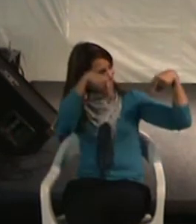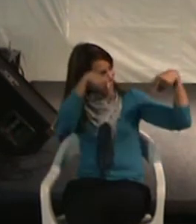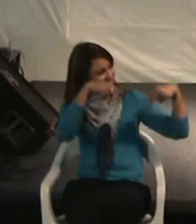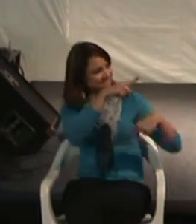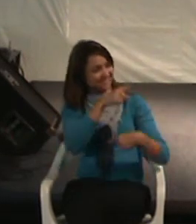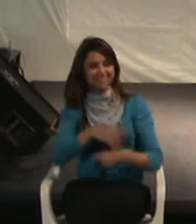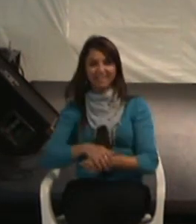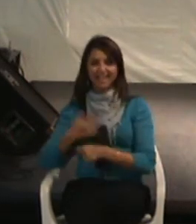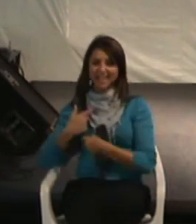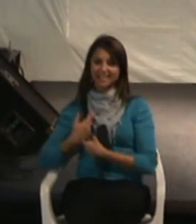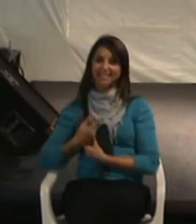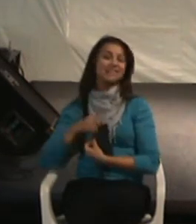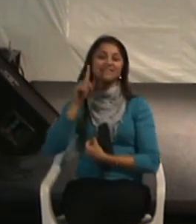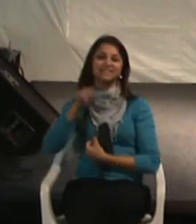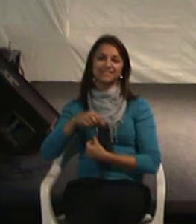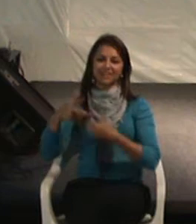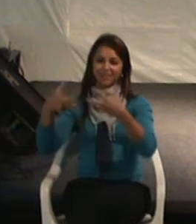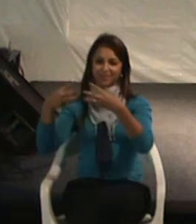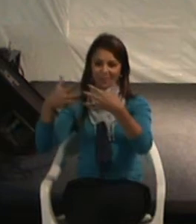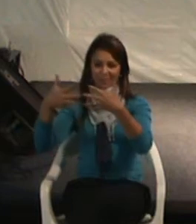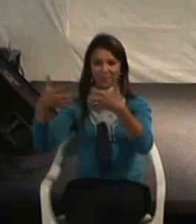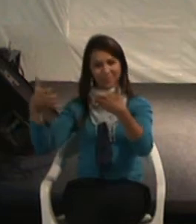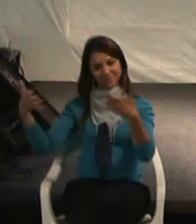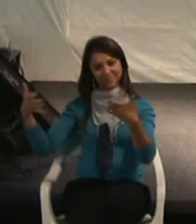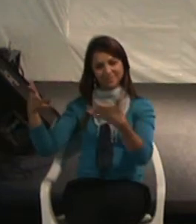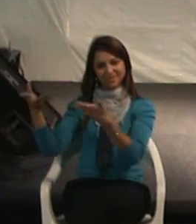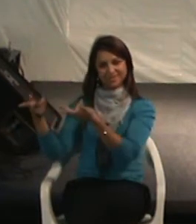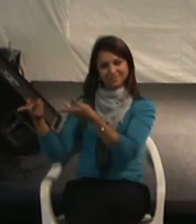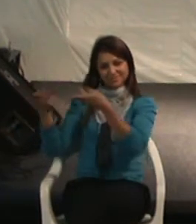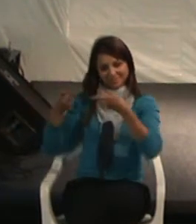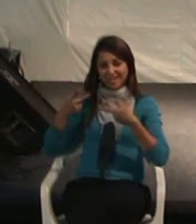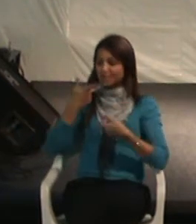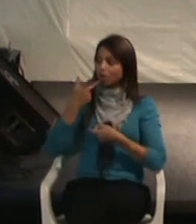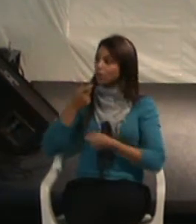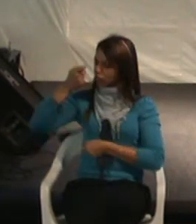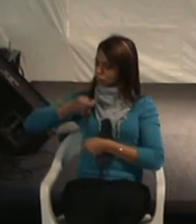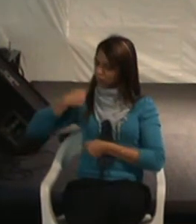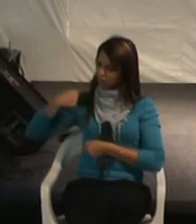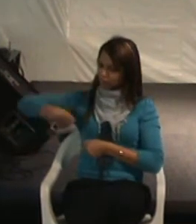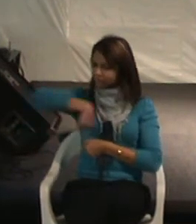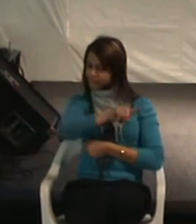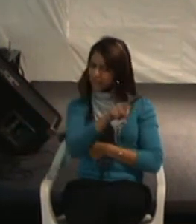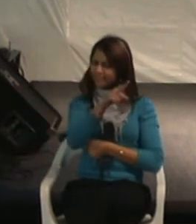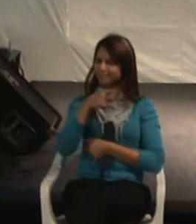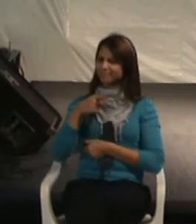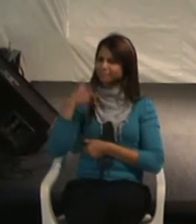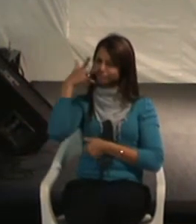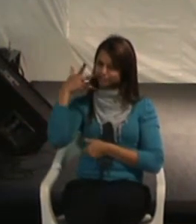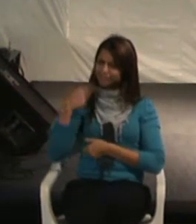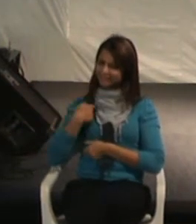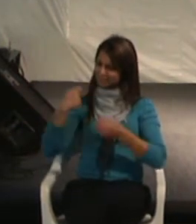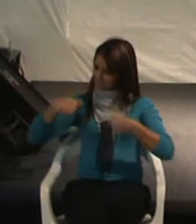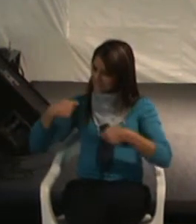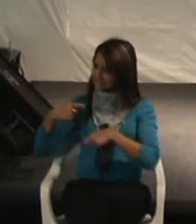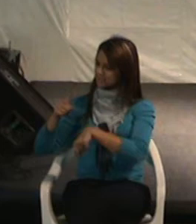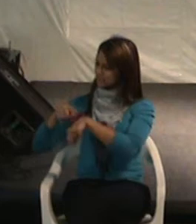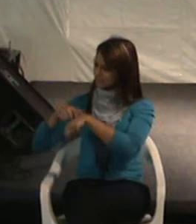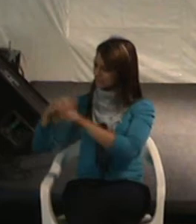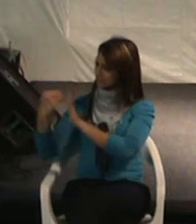Que me obrigaram, são da Coppel, são copelianos, que me obrigaram a ouvir, abrir um espaço na minha agenda.